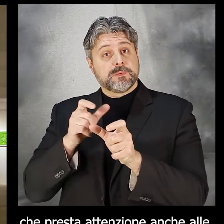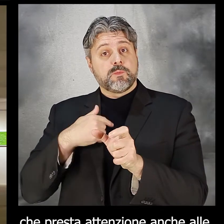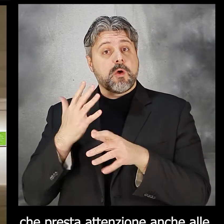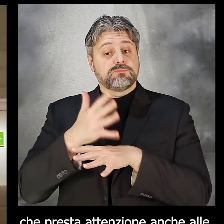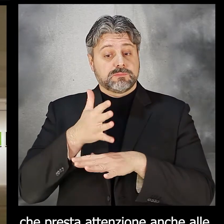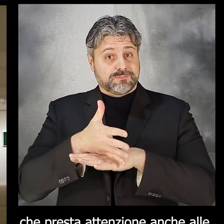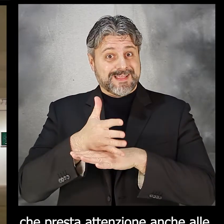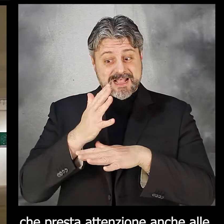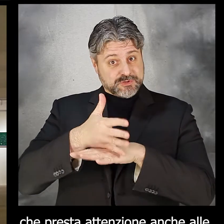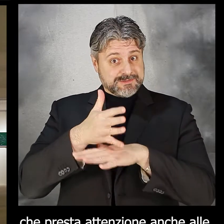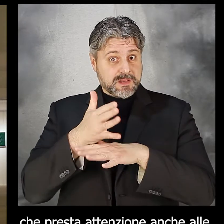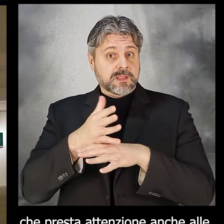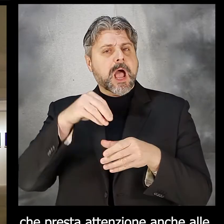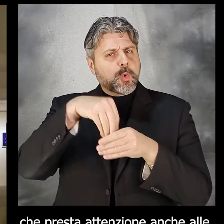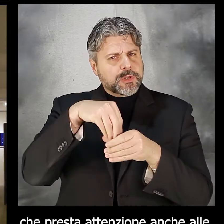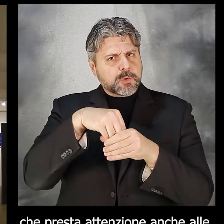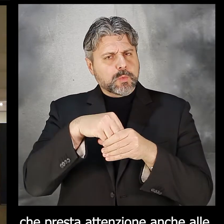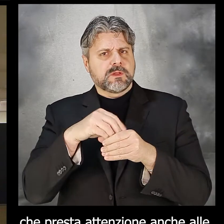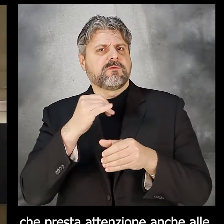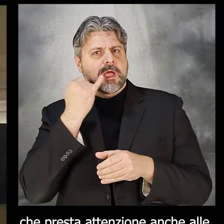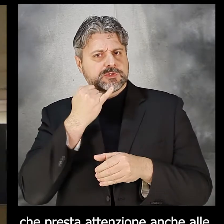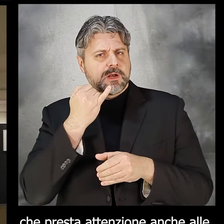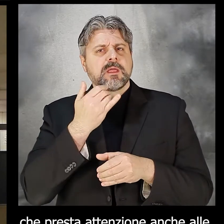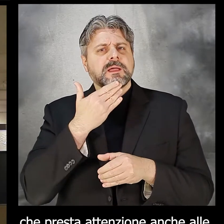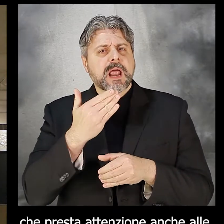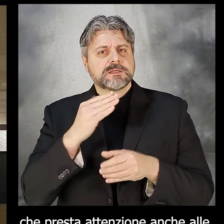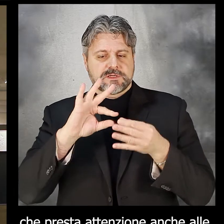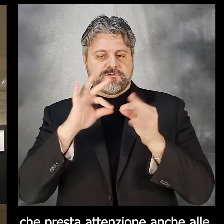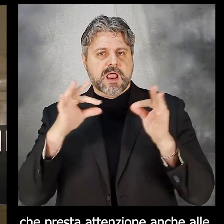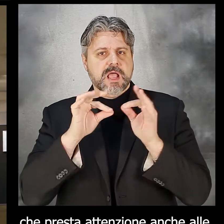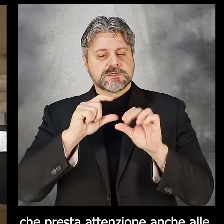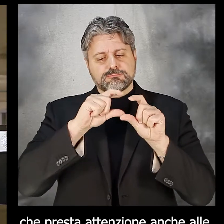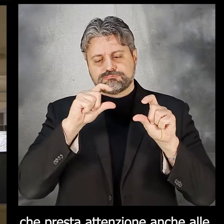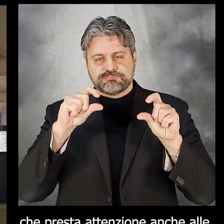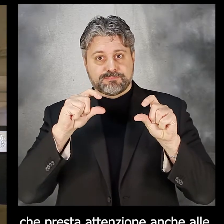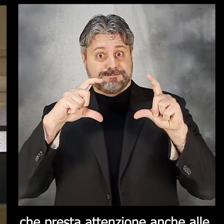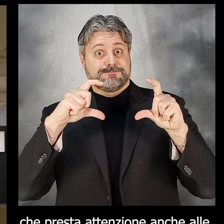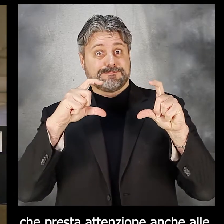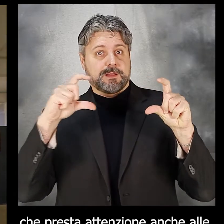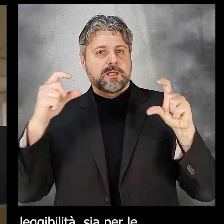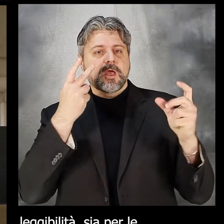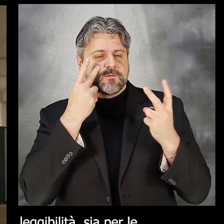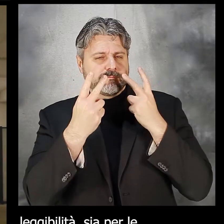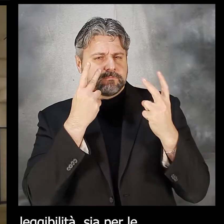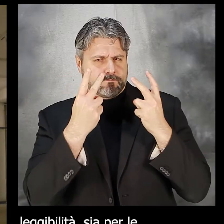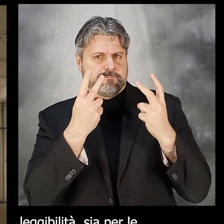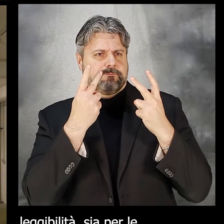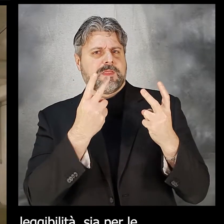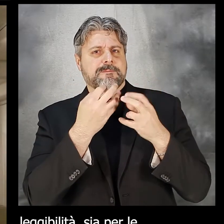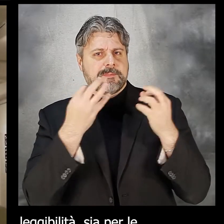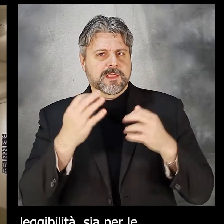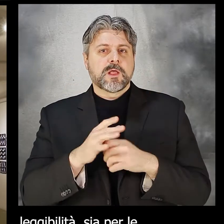facilitando l'accessibilità ai contenuti grazie all'uso di font ad alta leggibilità,